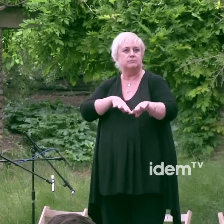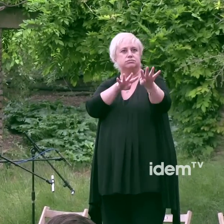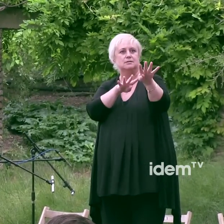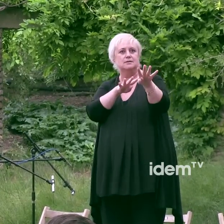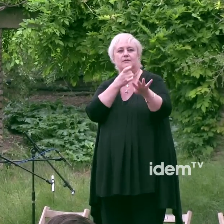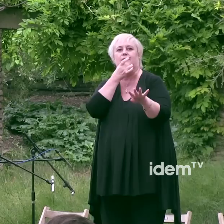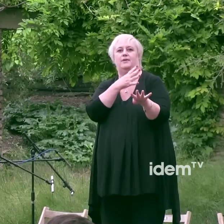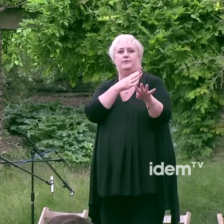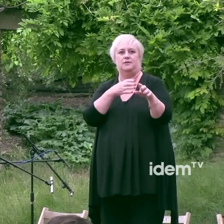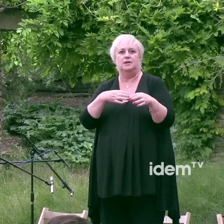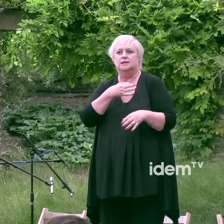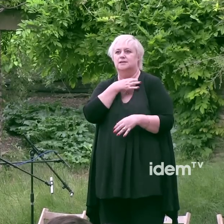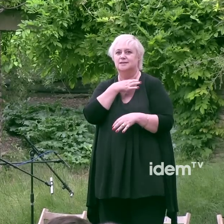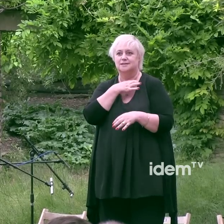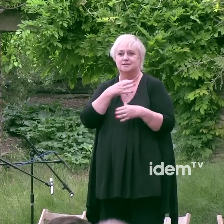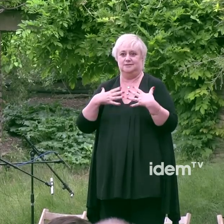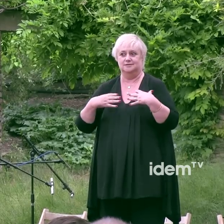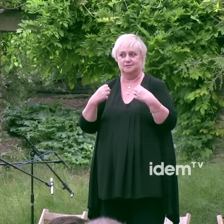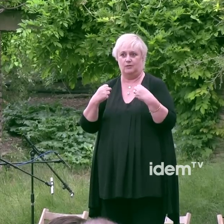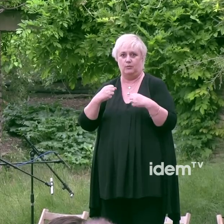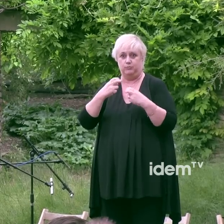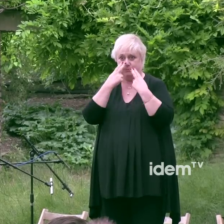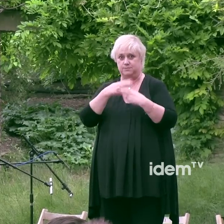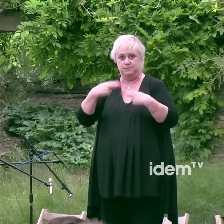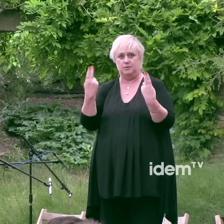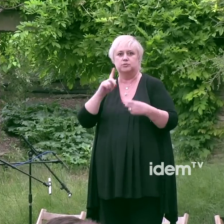tothom la més greu crisi de salut pública dels nostres temps.